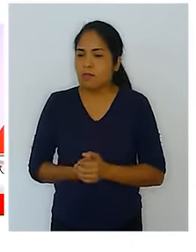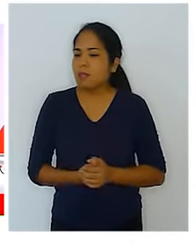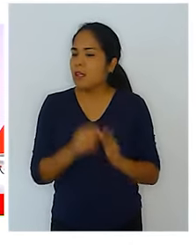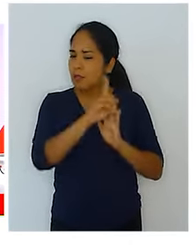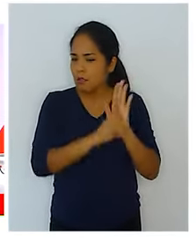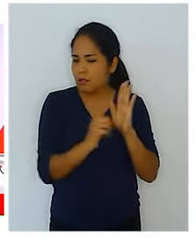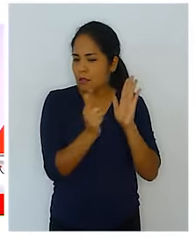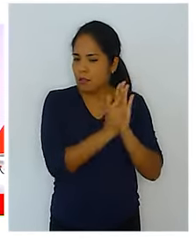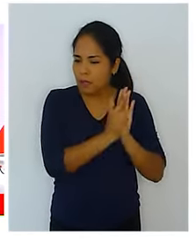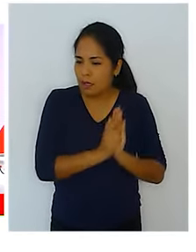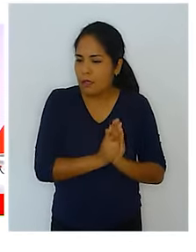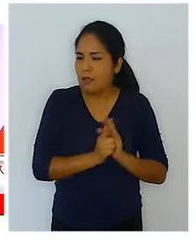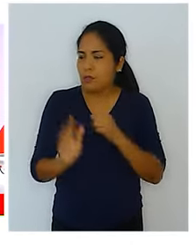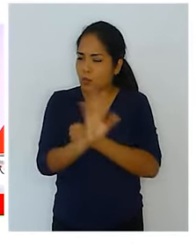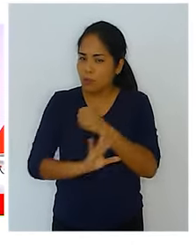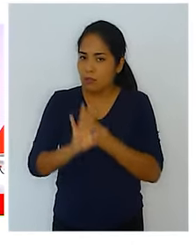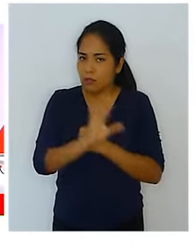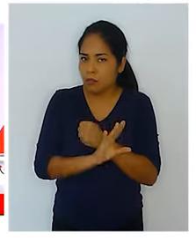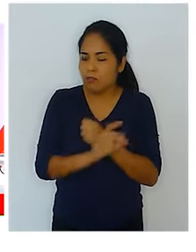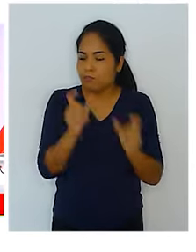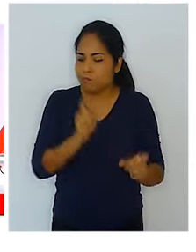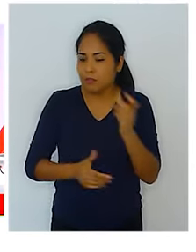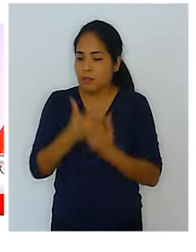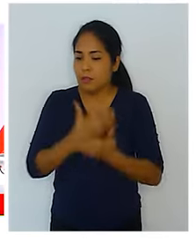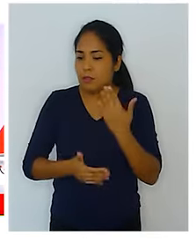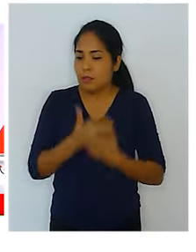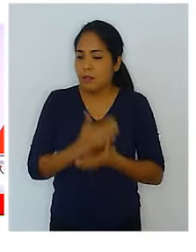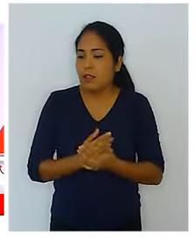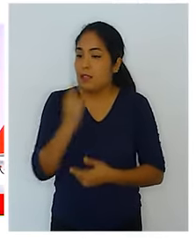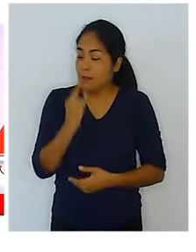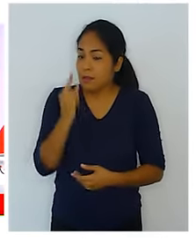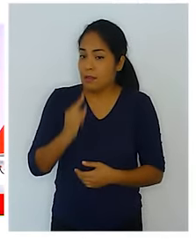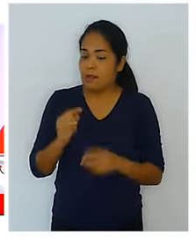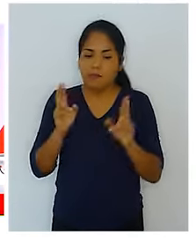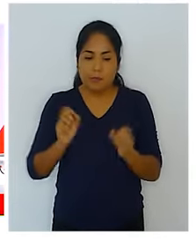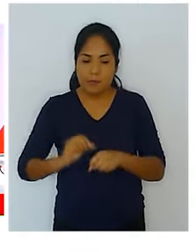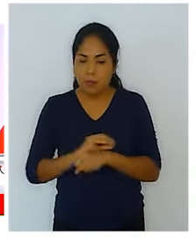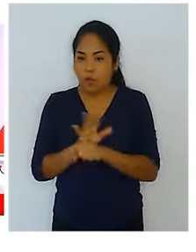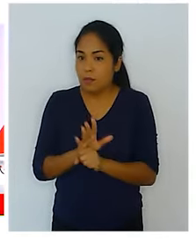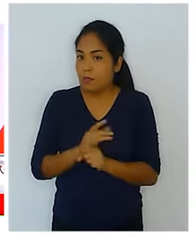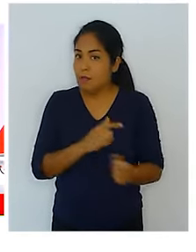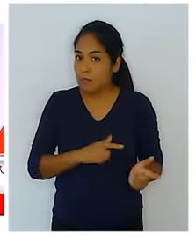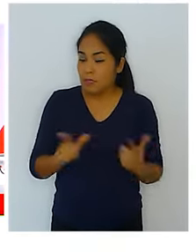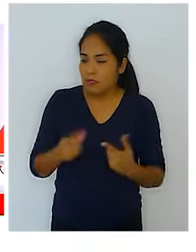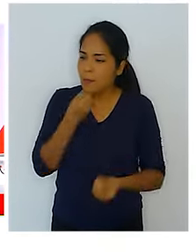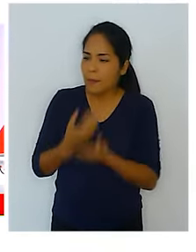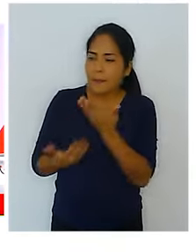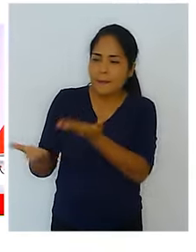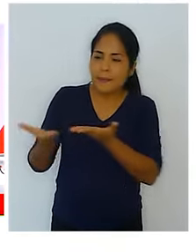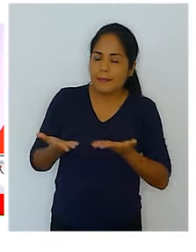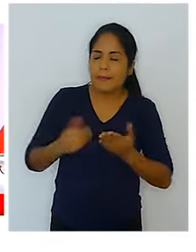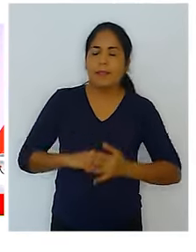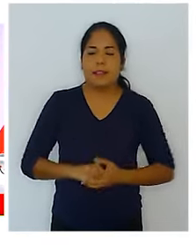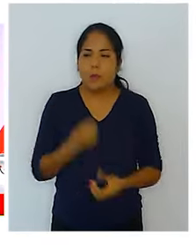decreto legislativo que establece disposiciones de prevención y protección para las personas con discapacidad ante la emergencia sanitaria ocasionada por el COVID ha sido dado.